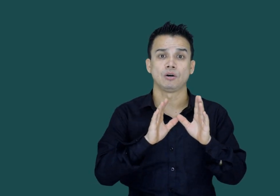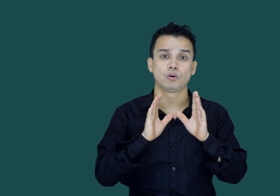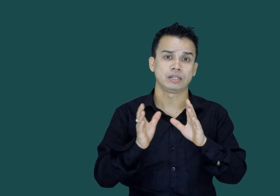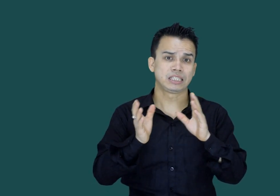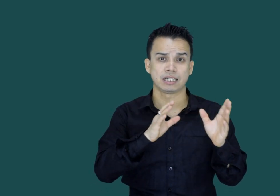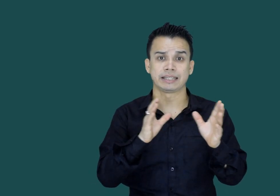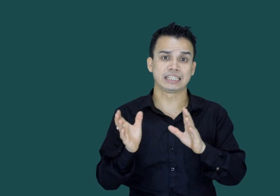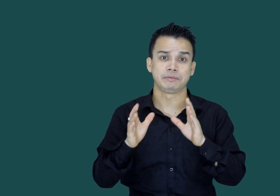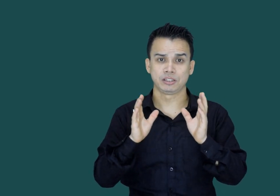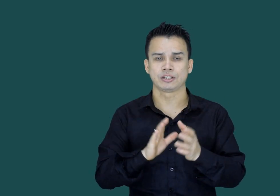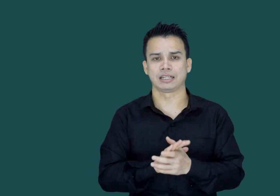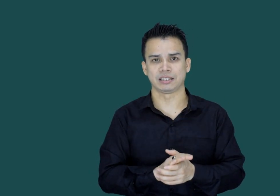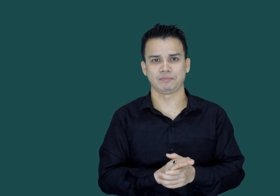اور اس طرح کی ایکٹیوٹیز چلاتے ہیں